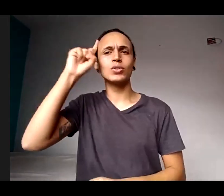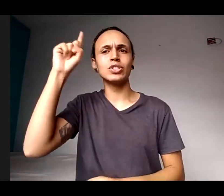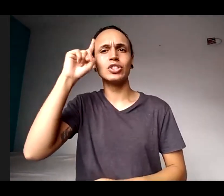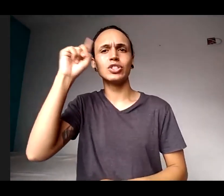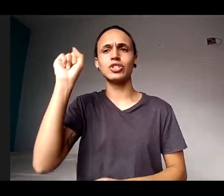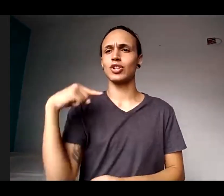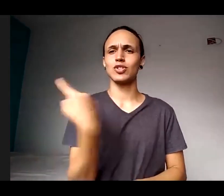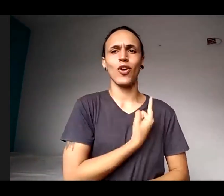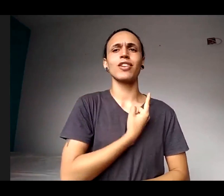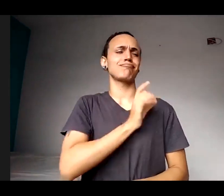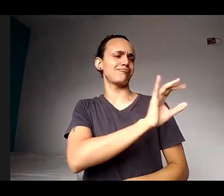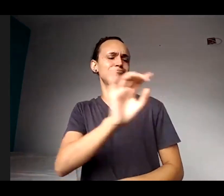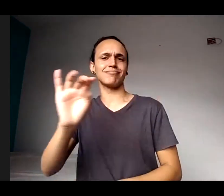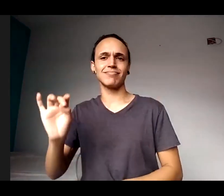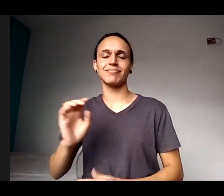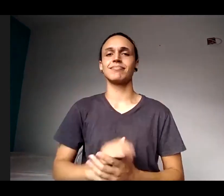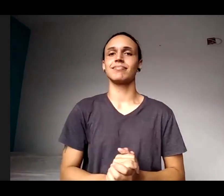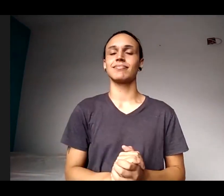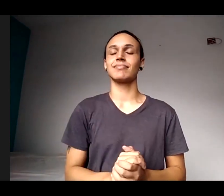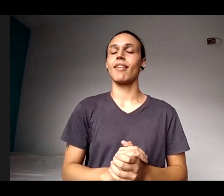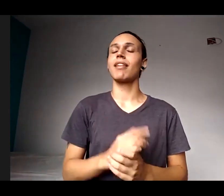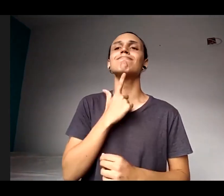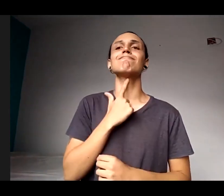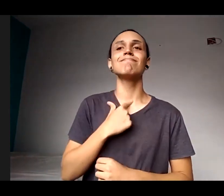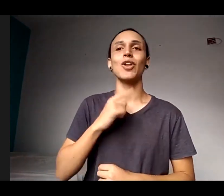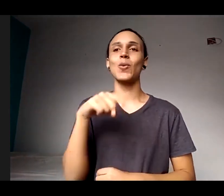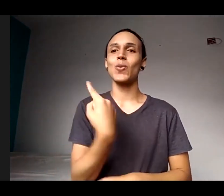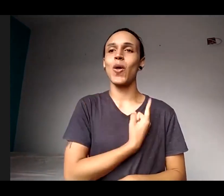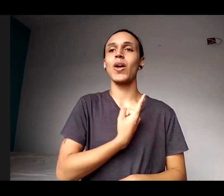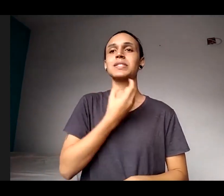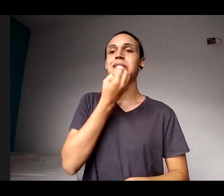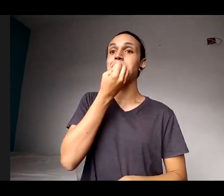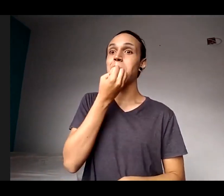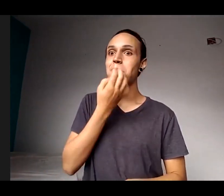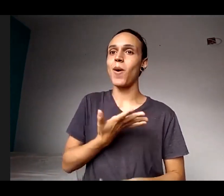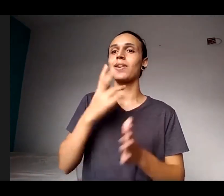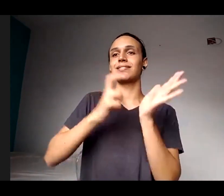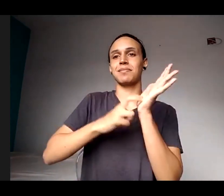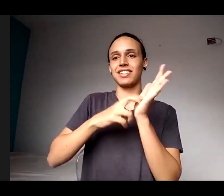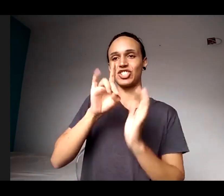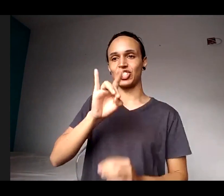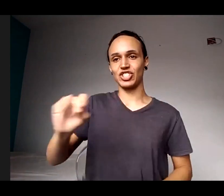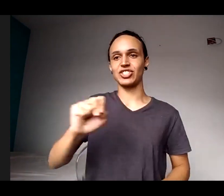e eu desejo a todos nós uma boa manhã de discussões. Muito obrigada.